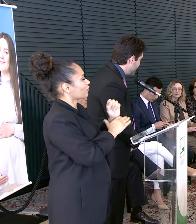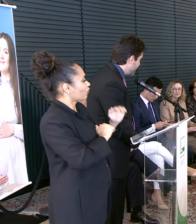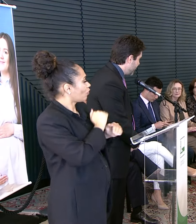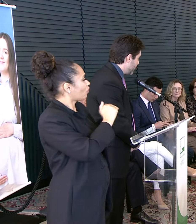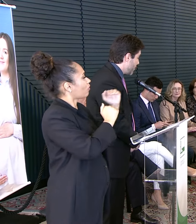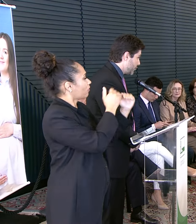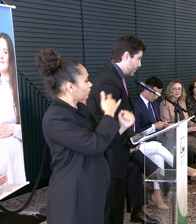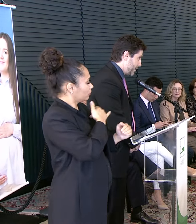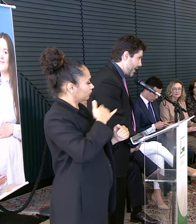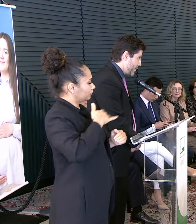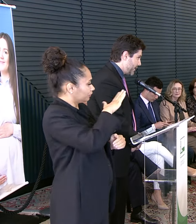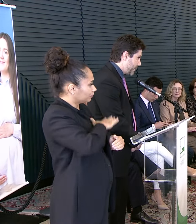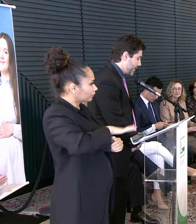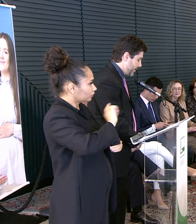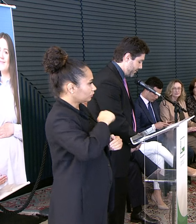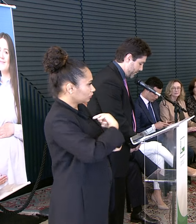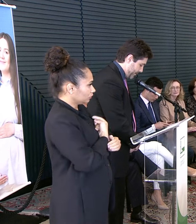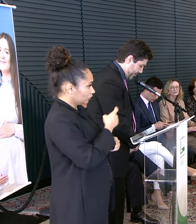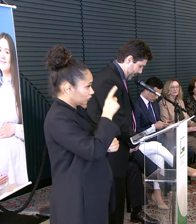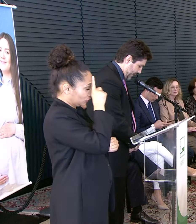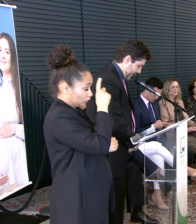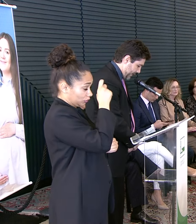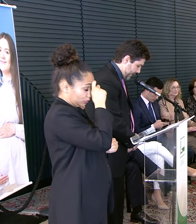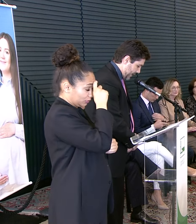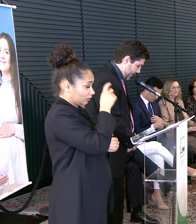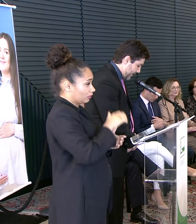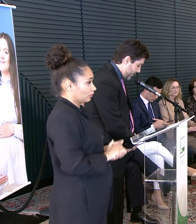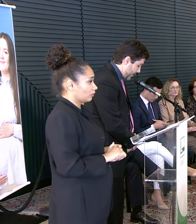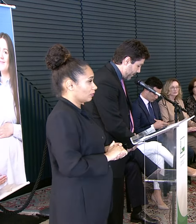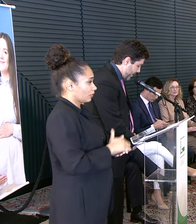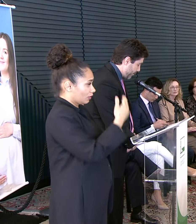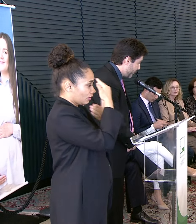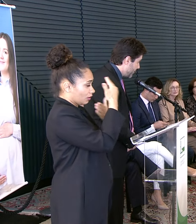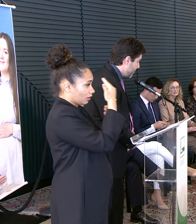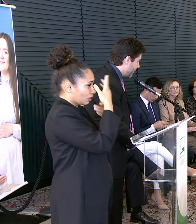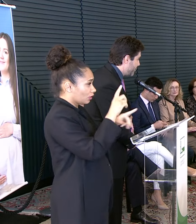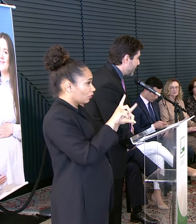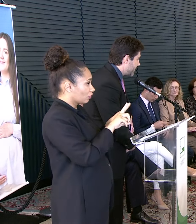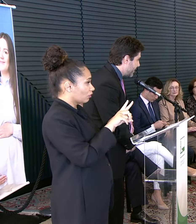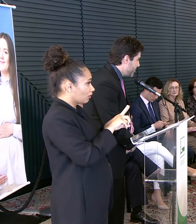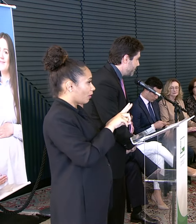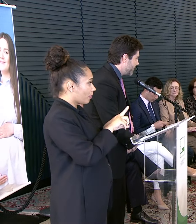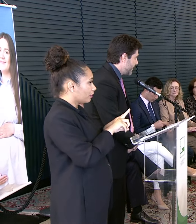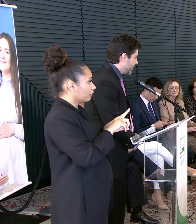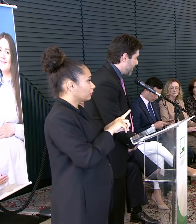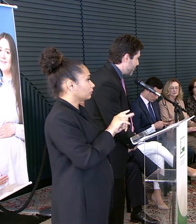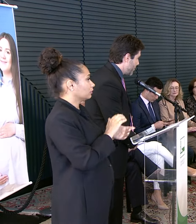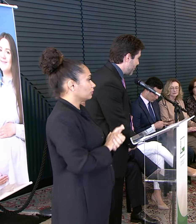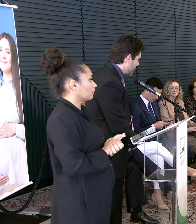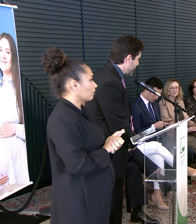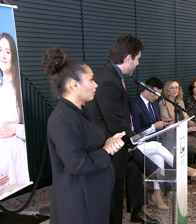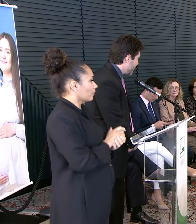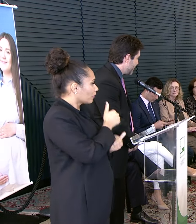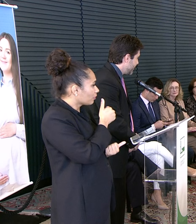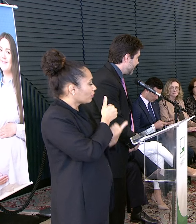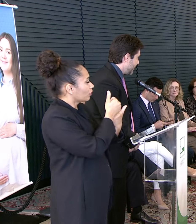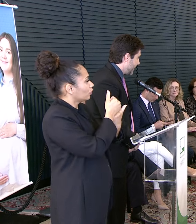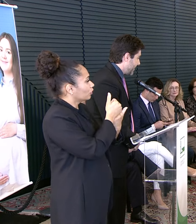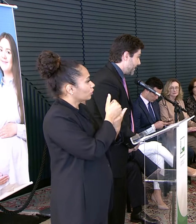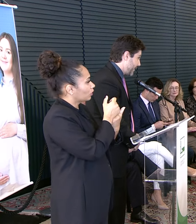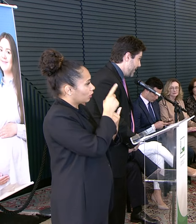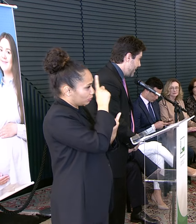região Do nosso hospital em específico Agradeço também Profundamente a fundação De apoio ao hospital